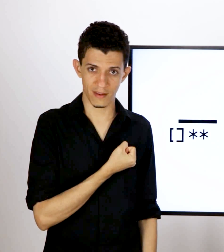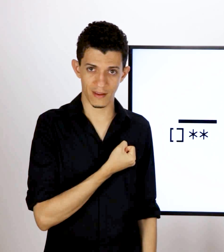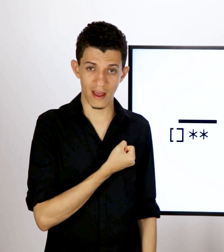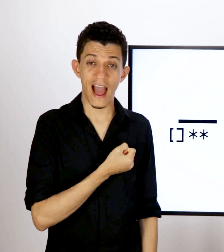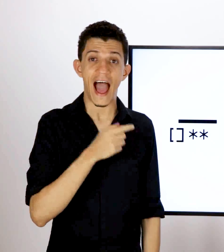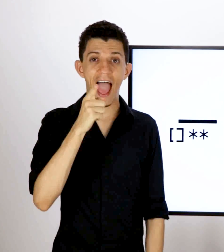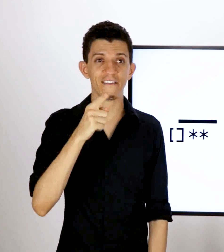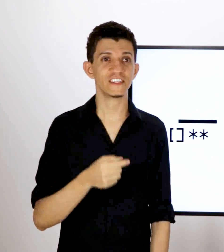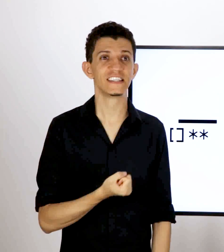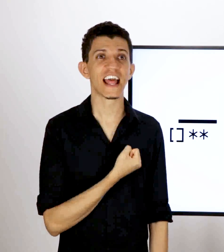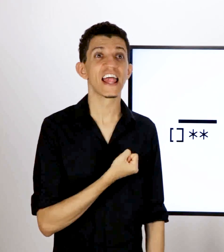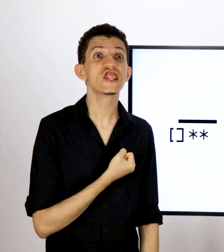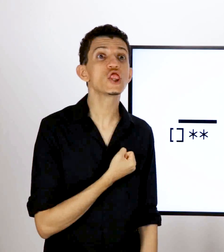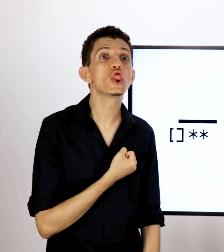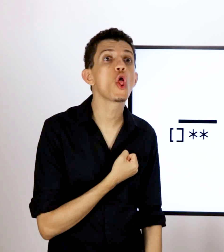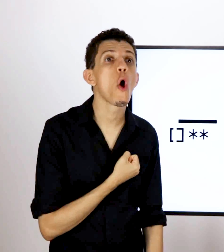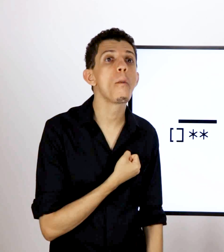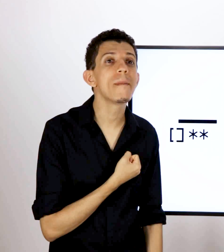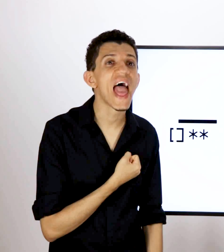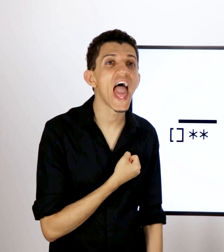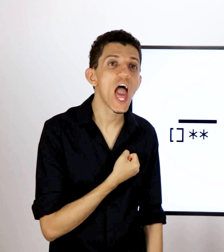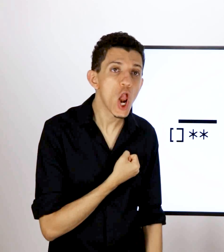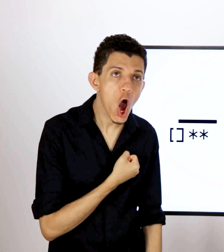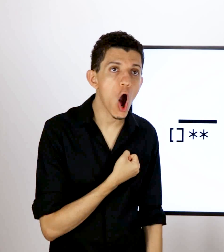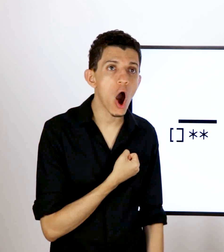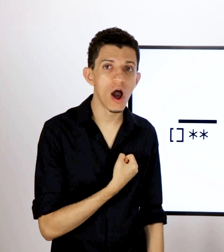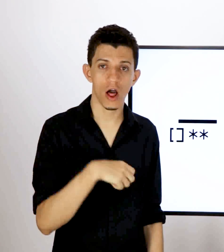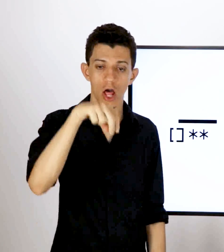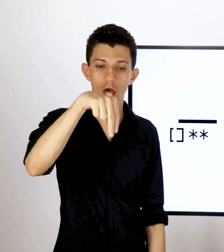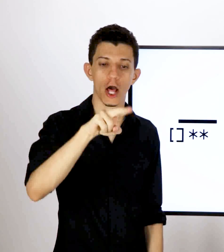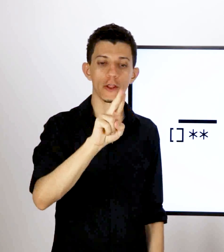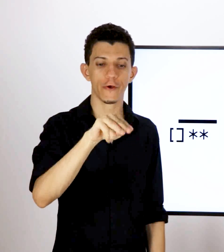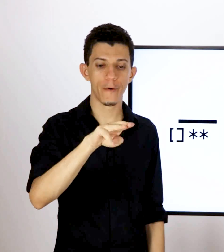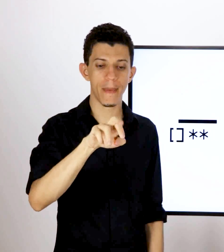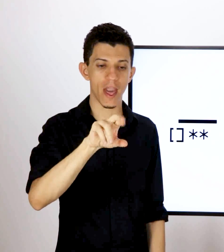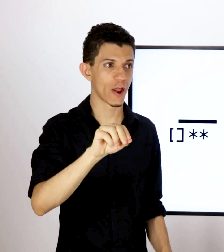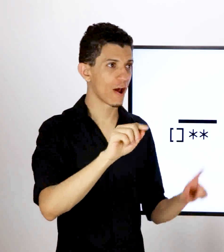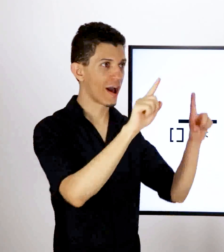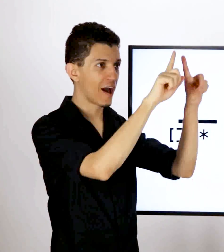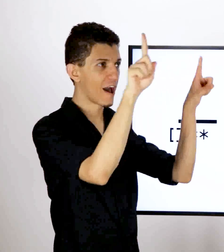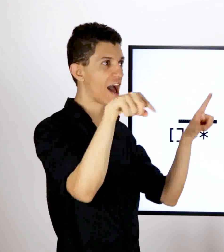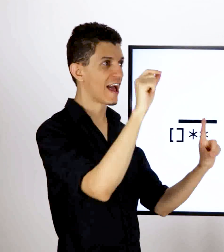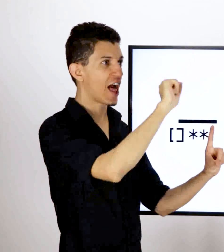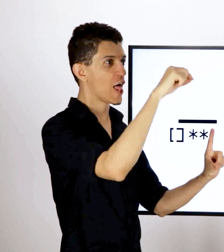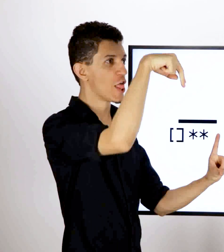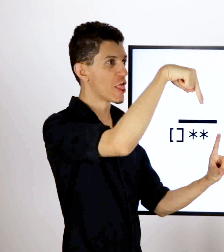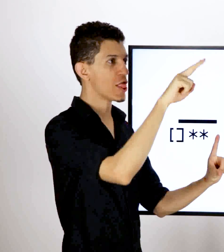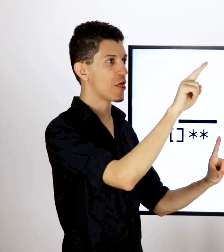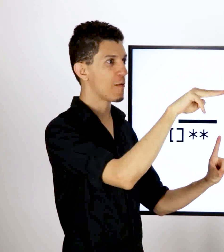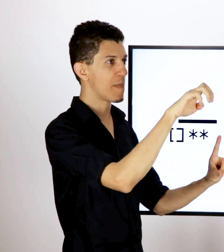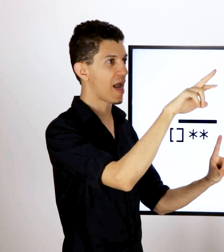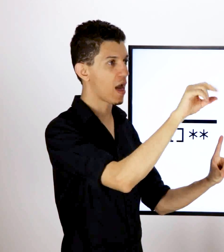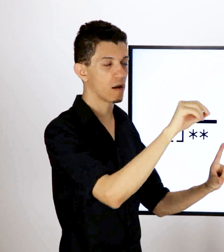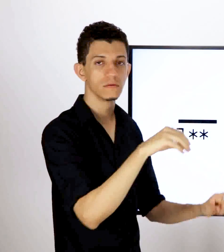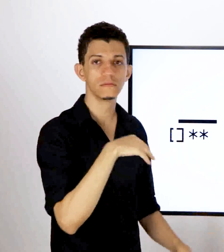Veja, por exemplo, esse sinal aqui, em que as pessoas, quando fazem esse sinal, falam logo oralmente, número,